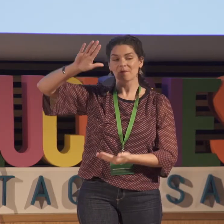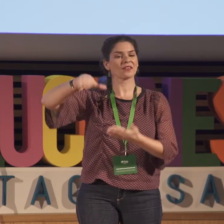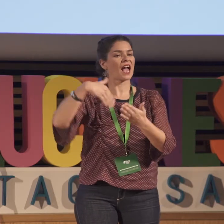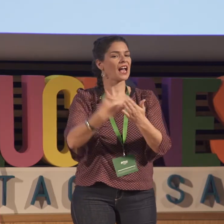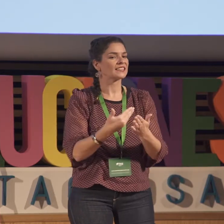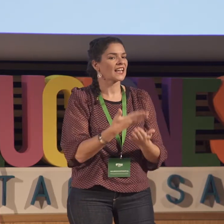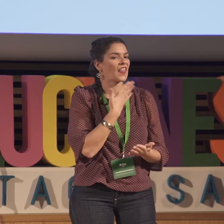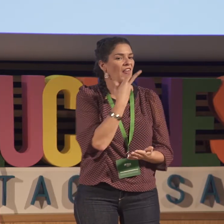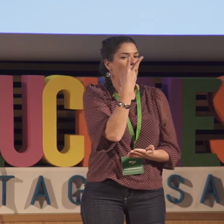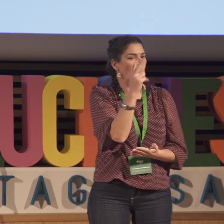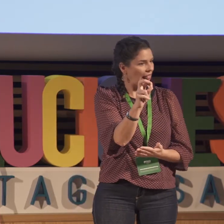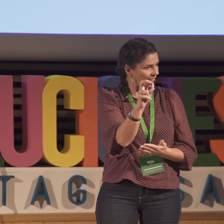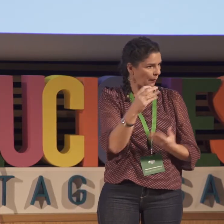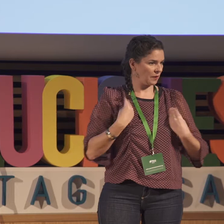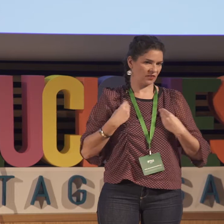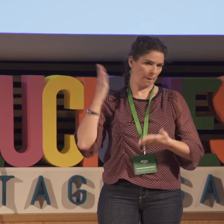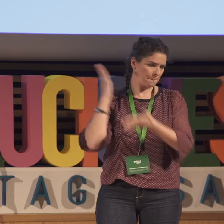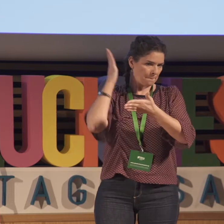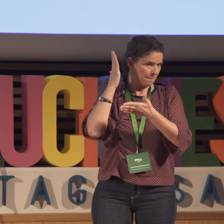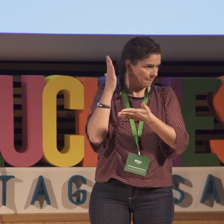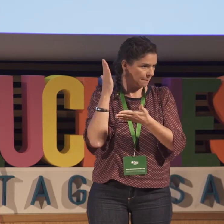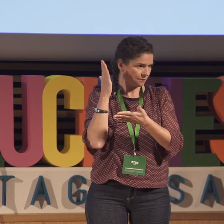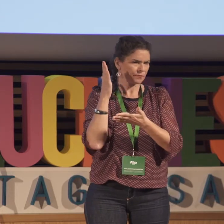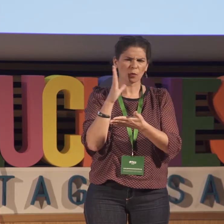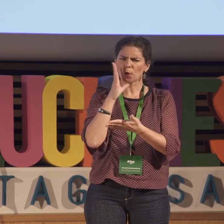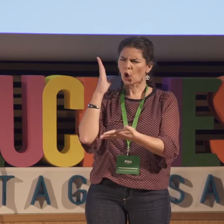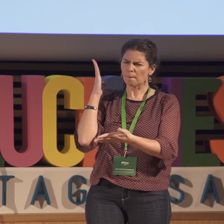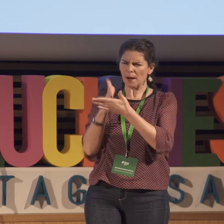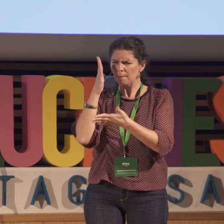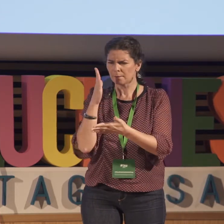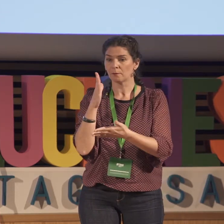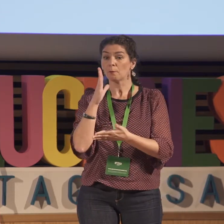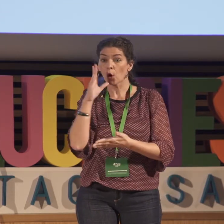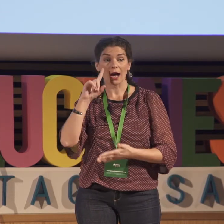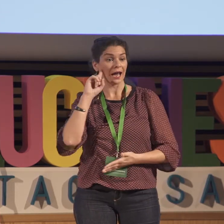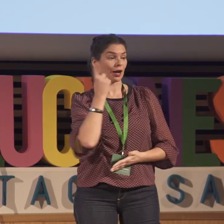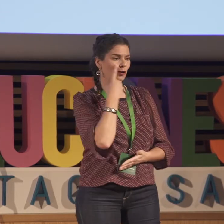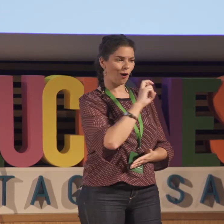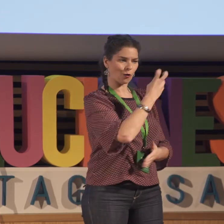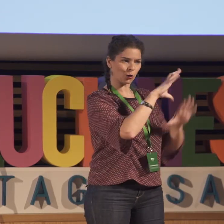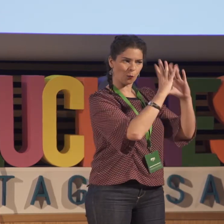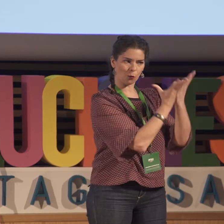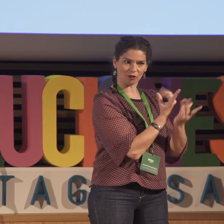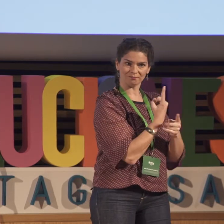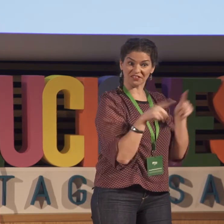largo del tiempo fui creciendo hasta que tuve 20 años. Ahí mi vida dio un cambio, dio un giro. Me encontré